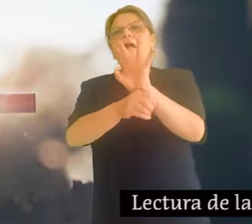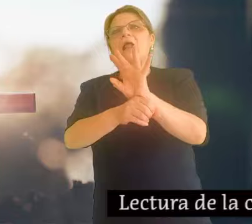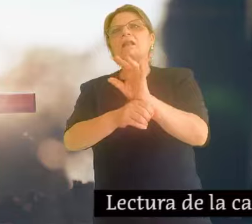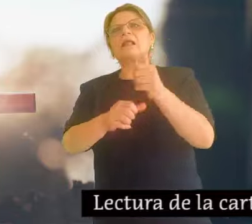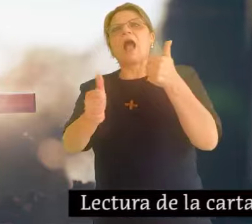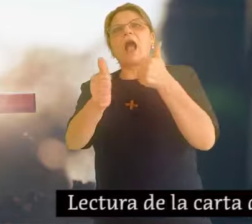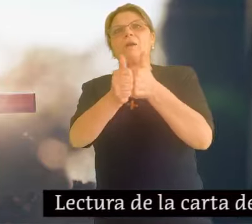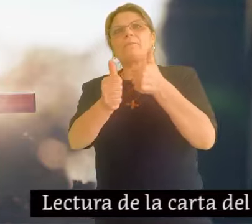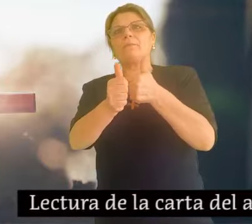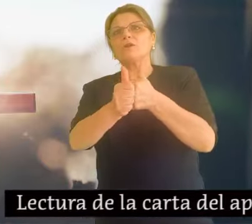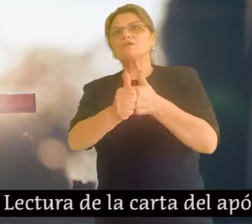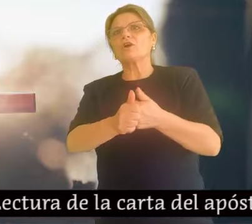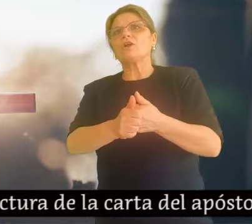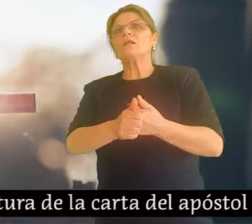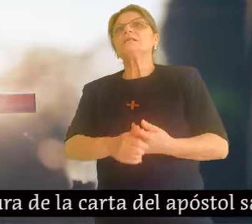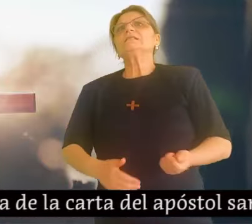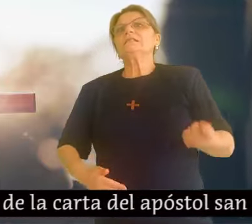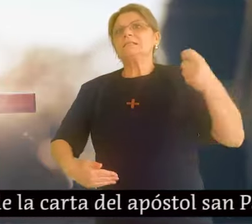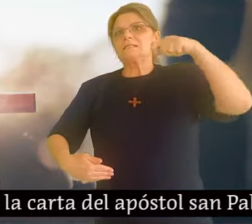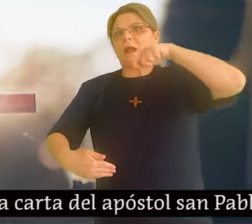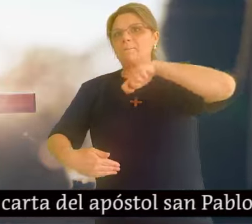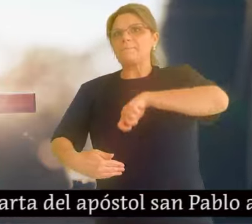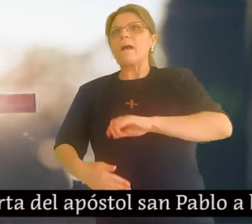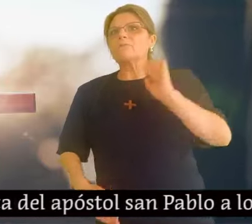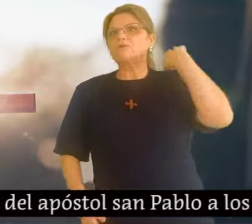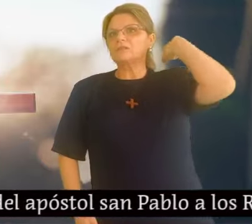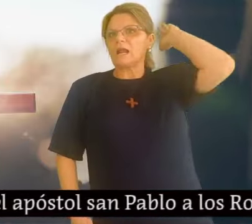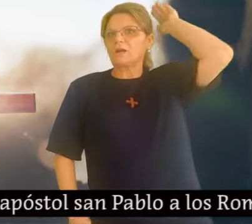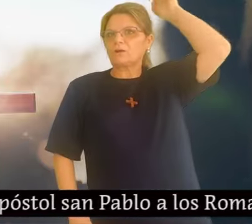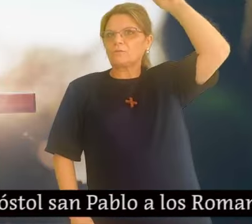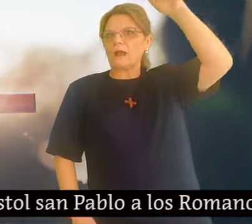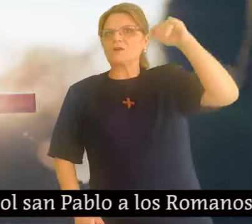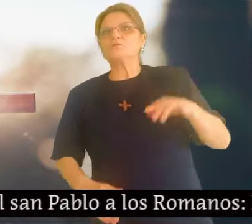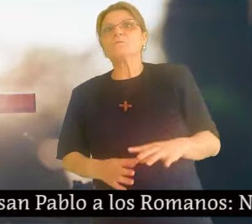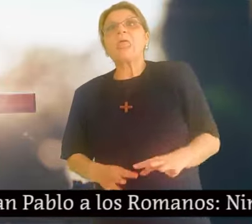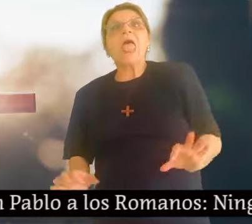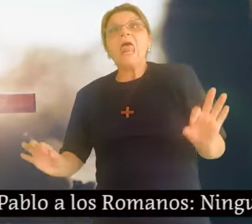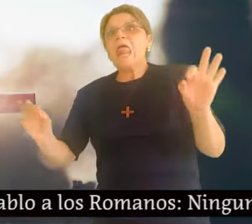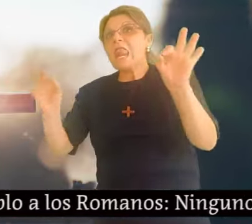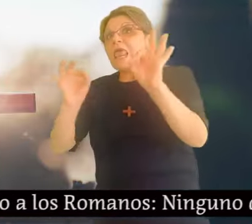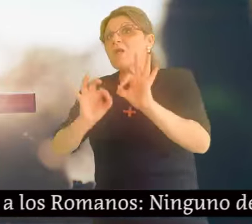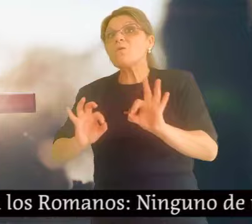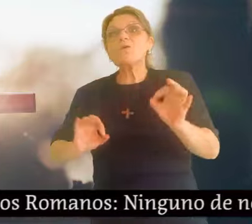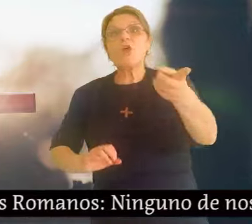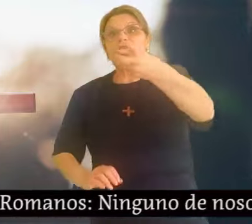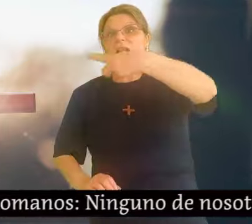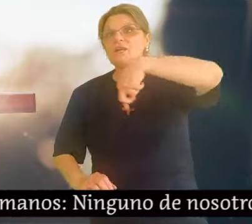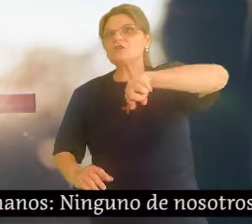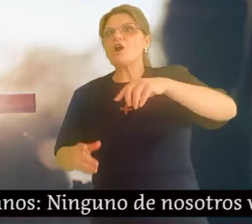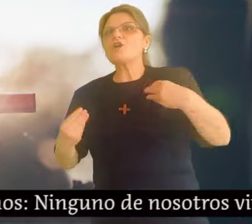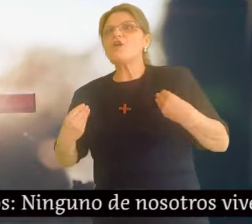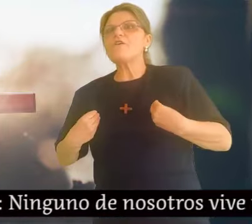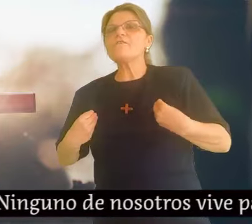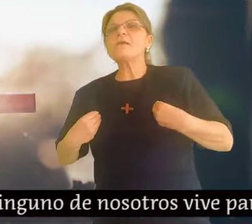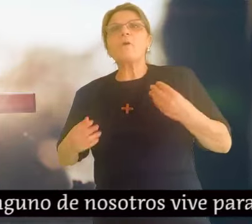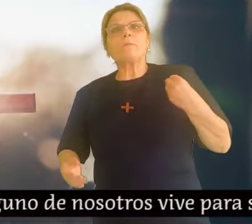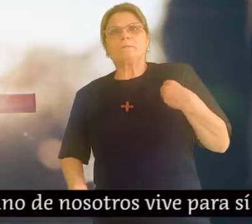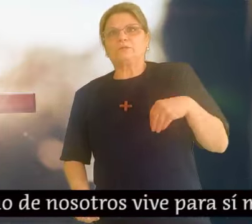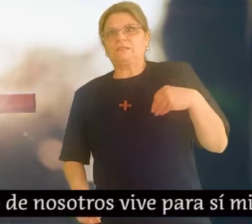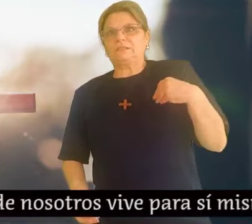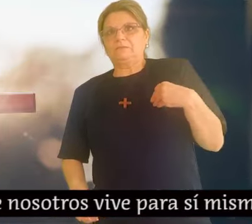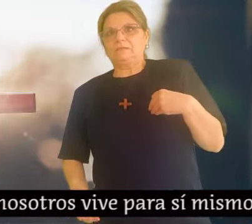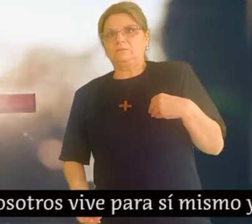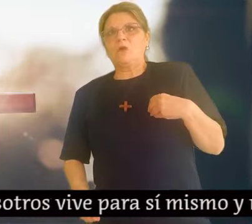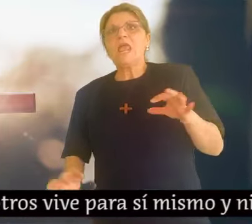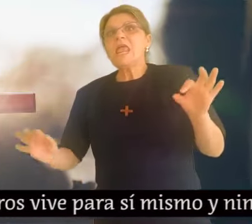Lectura de la carta del apóstol San Pablo a los romanos Ninguno de nosotros vive